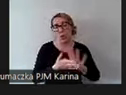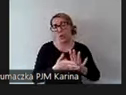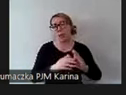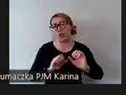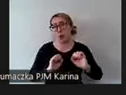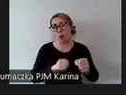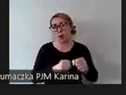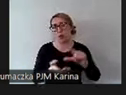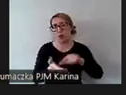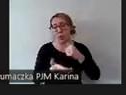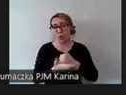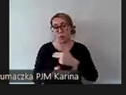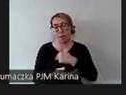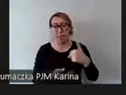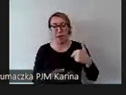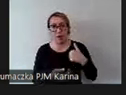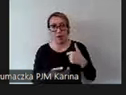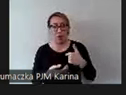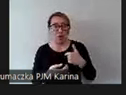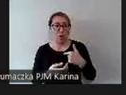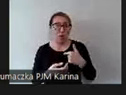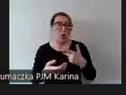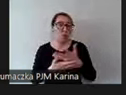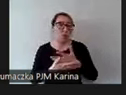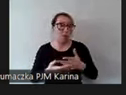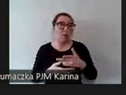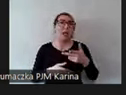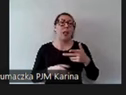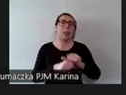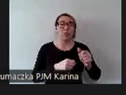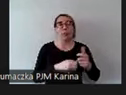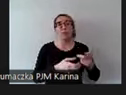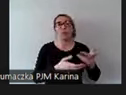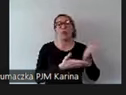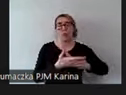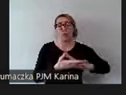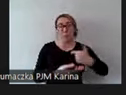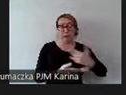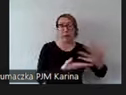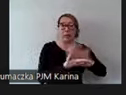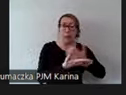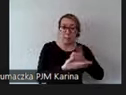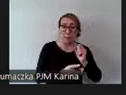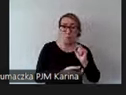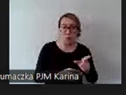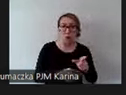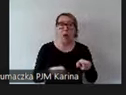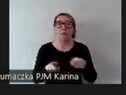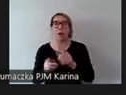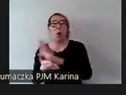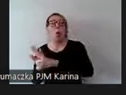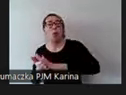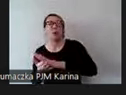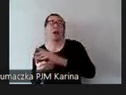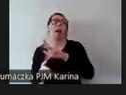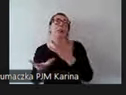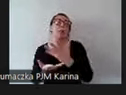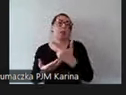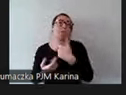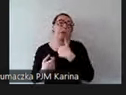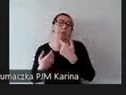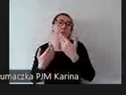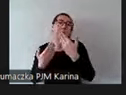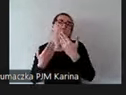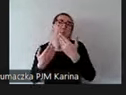towarzystwa, bo są obszary, na których zarabiamy i obszary, w których tak naprawdę zależy nam na tym, żeby pokazać